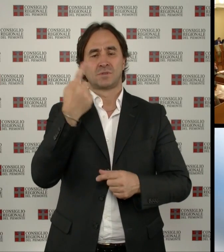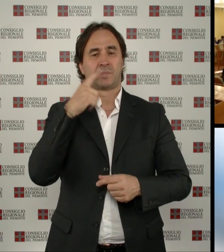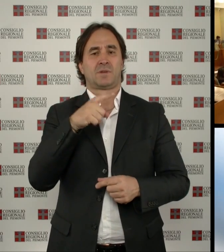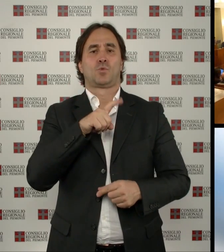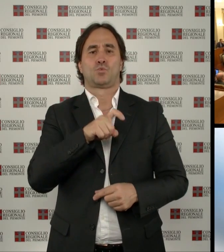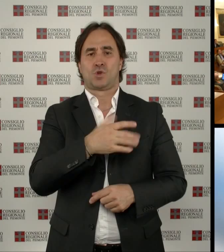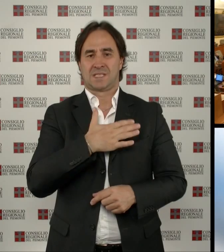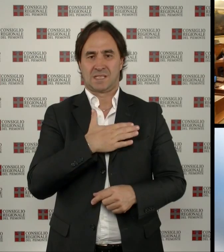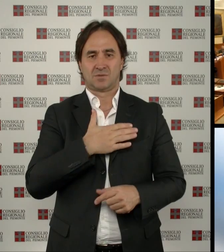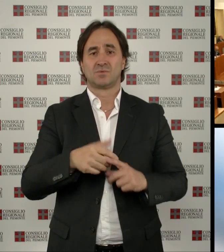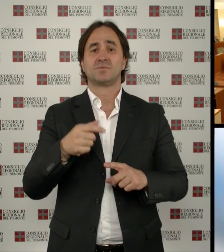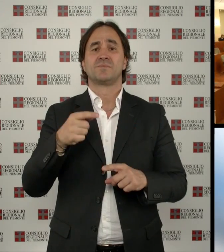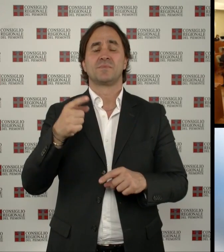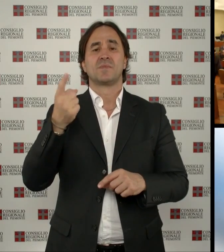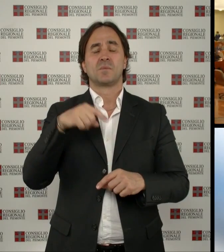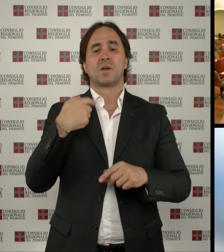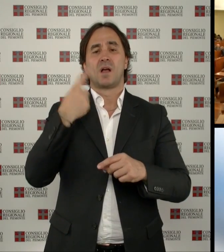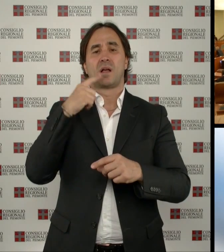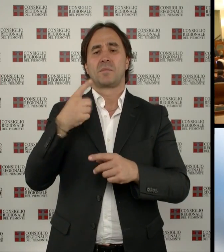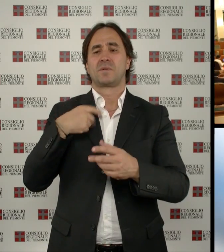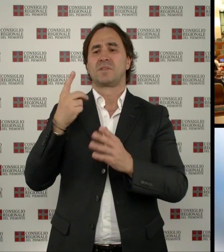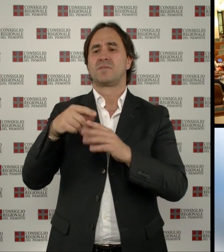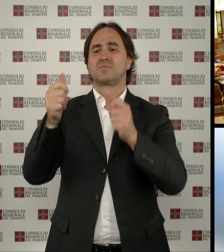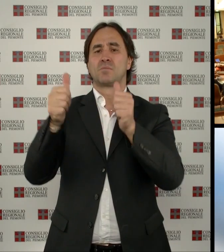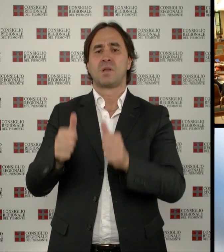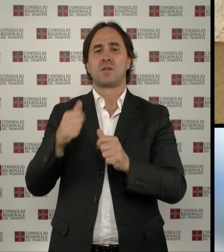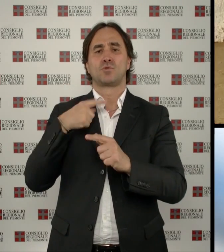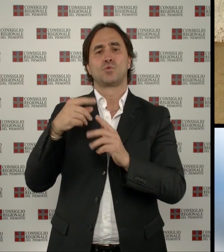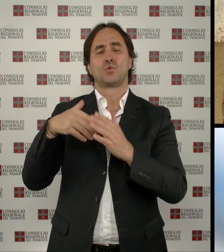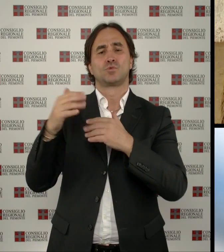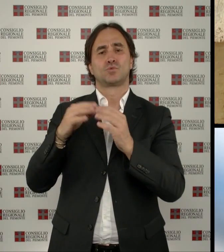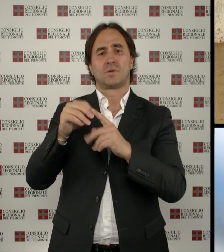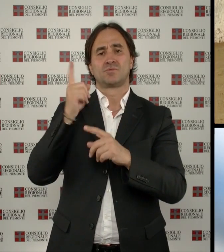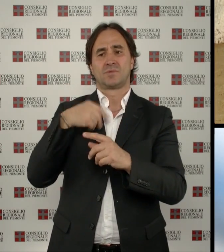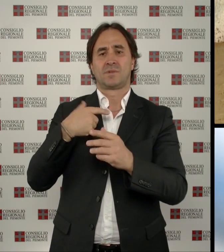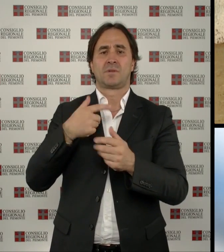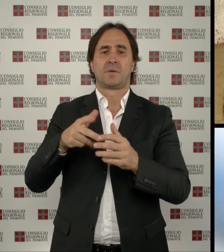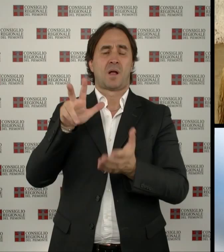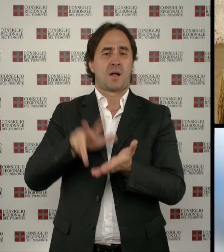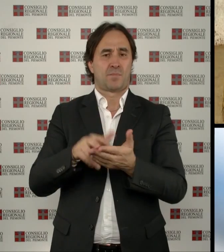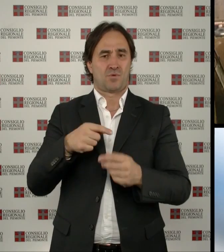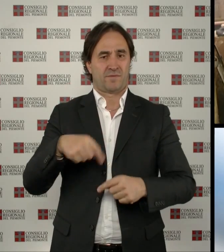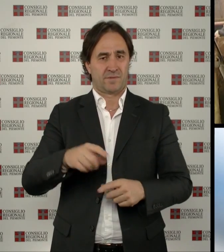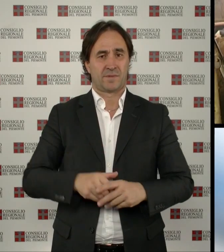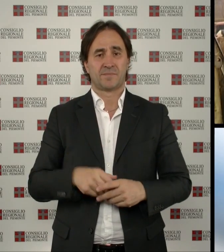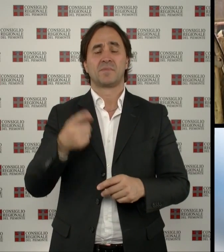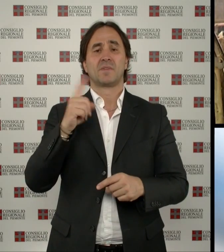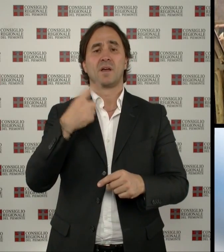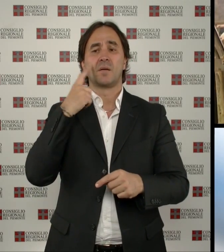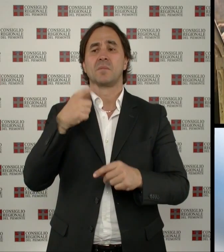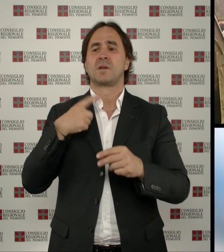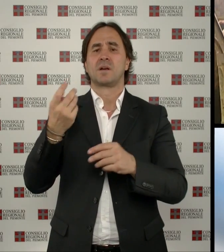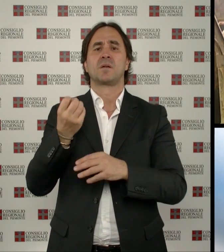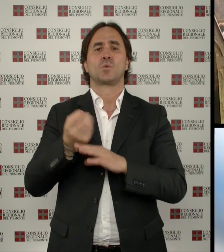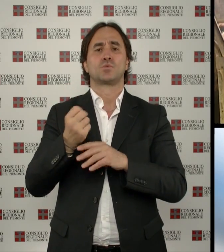per introdurre criteri di merito nei nuovi bandi di interventi strutturali. Approvata anche una mozione per misure a sostegno dei produttori di